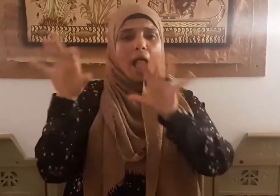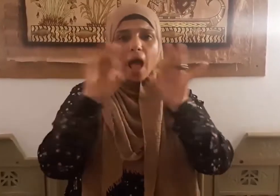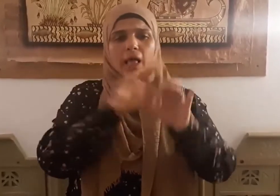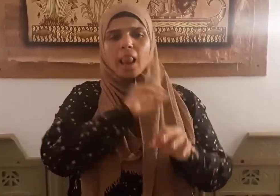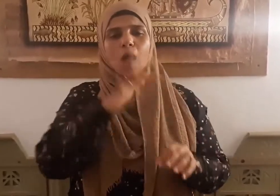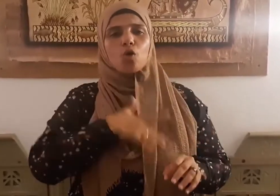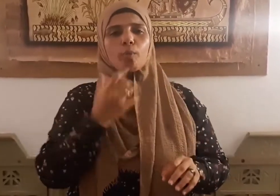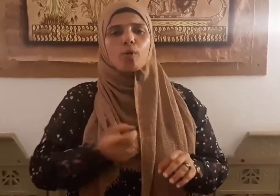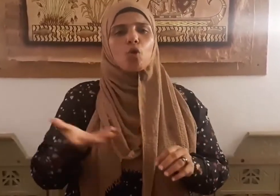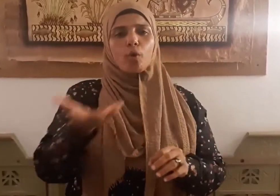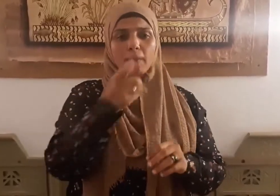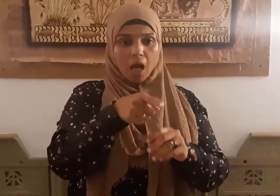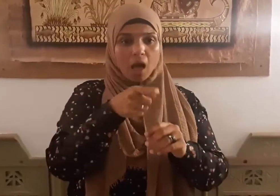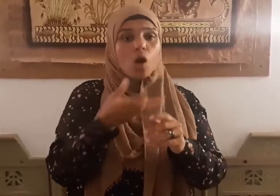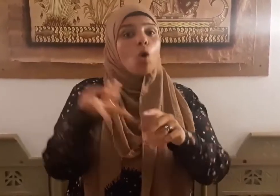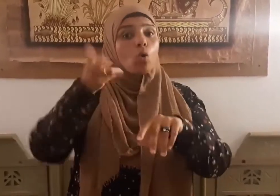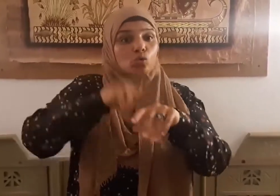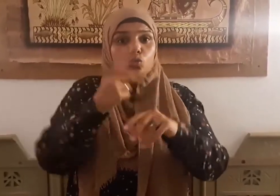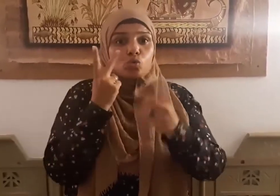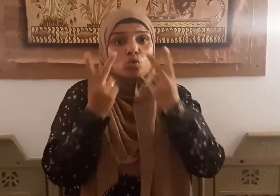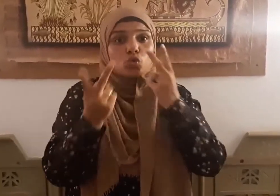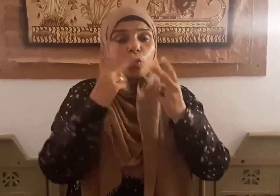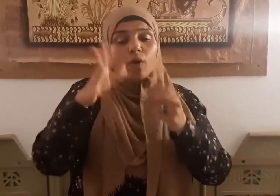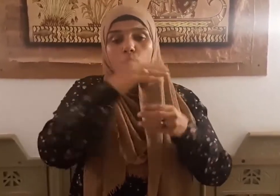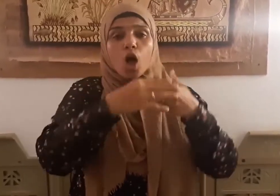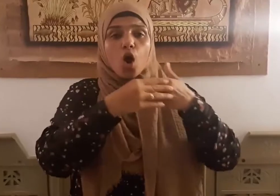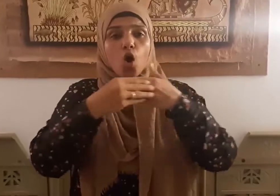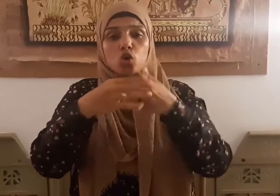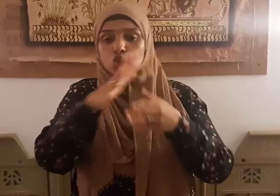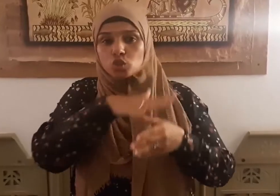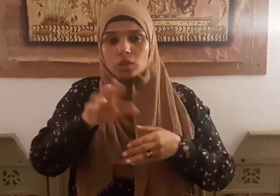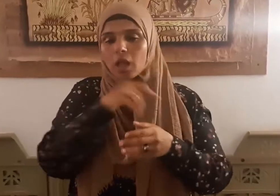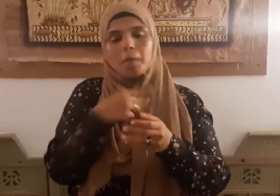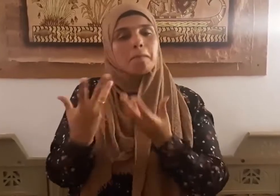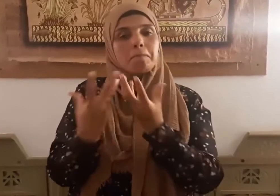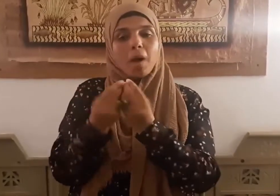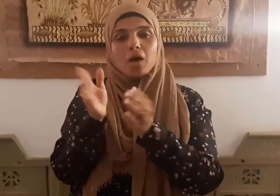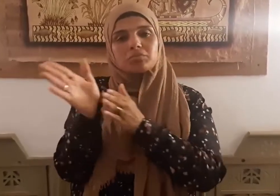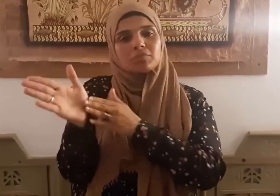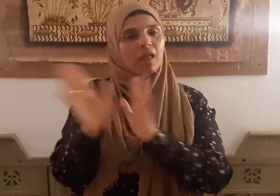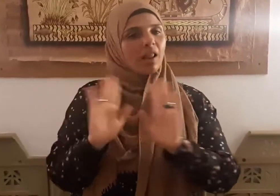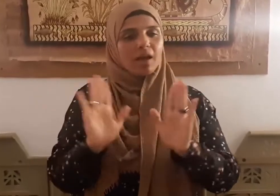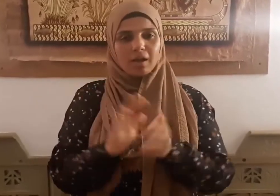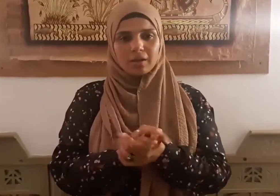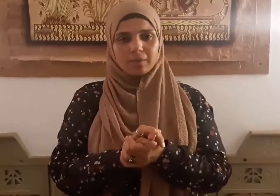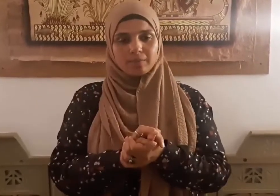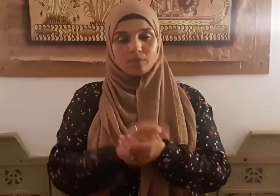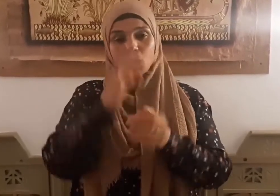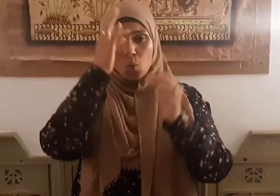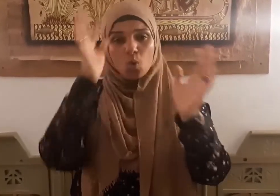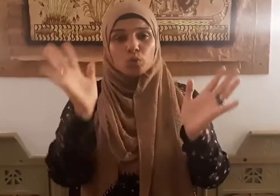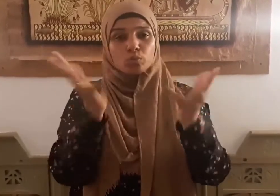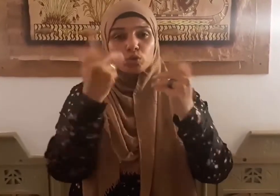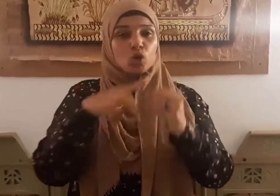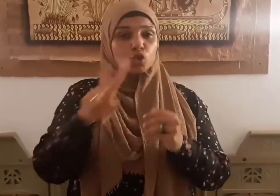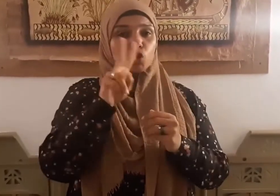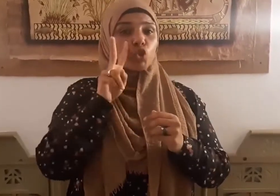وإن يروا سبيل الرشد لا يتخذوه سبيلا وإن يروا سبيل